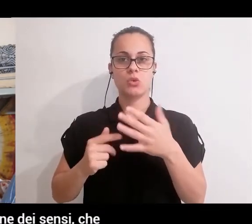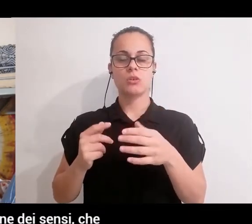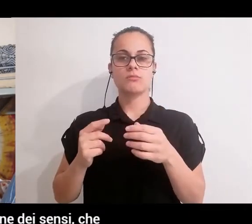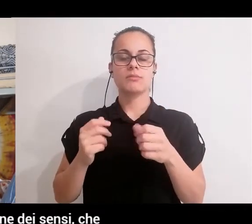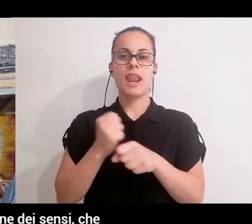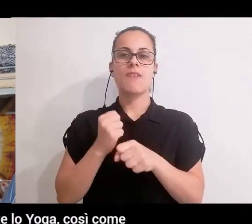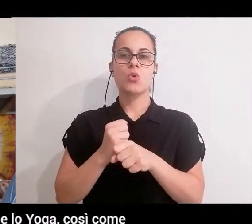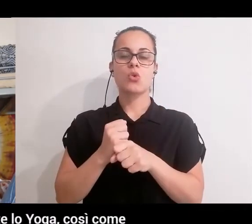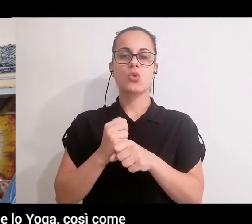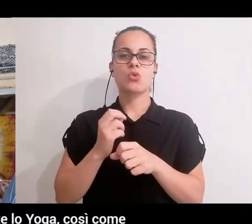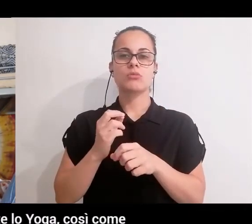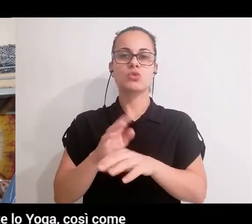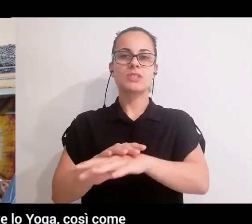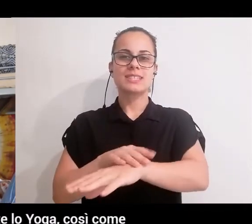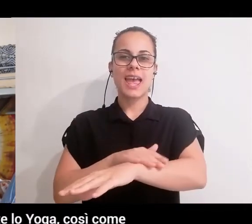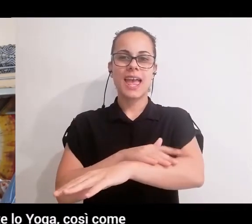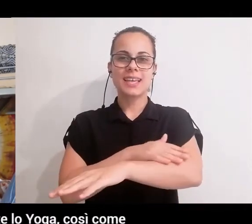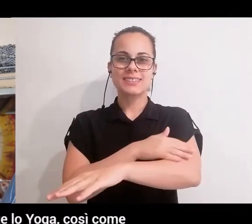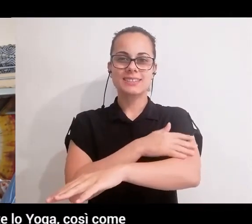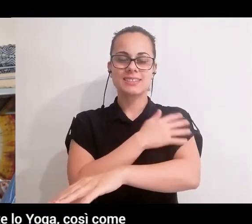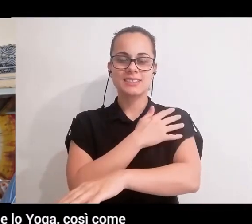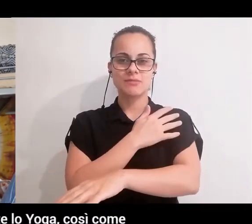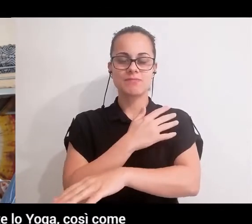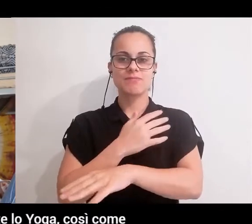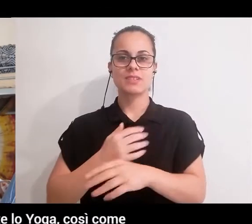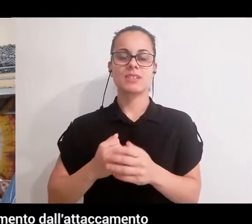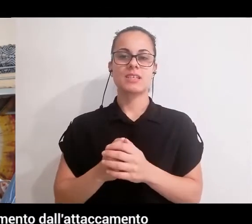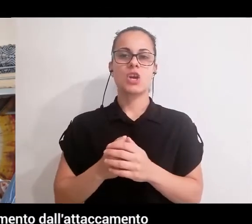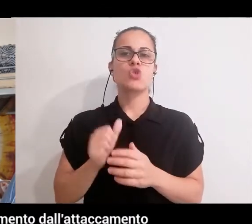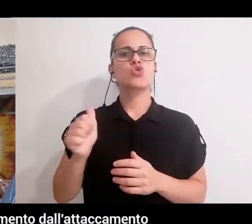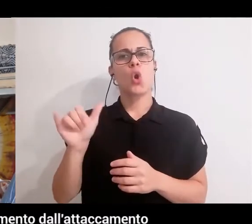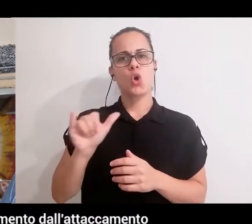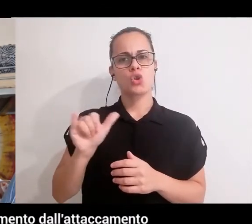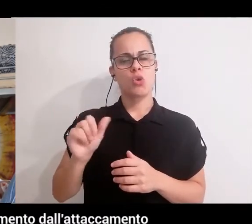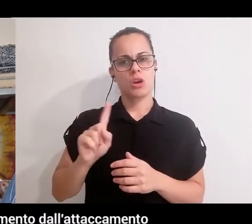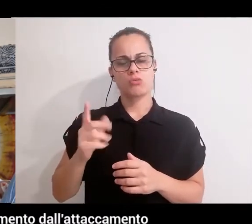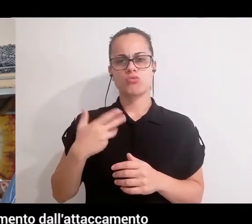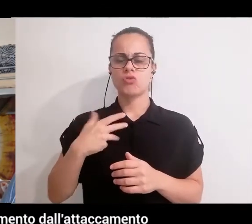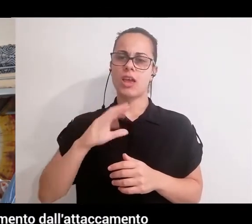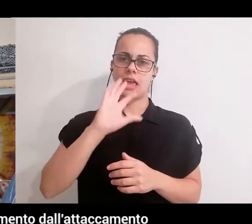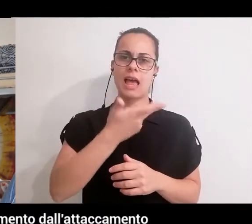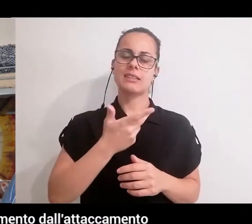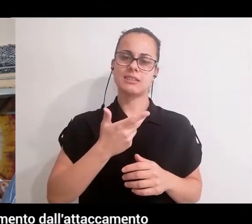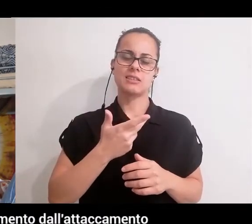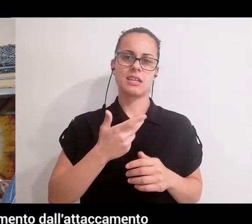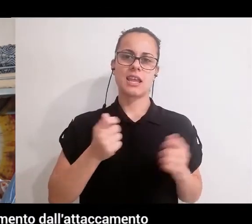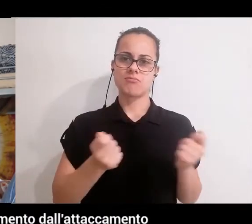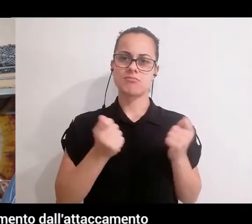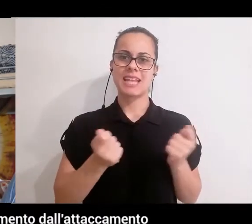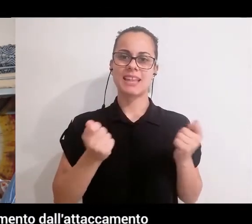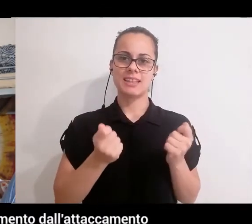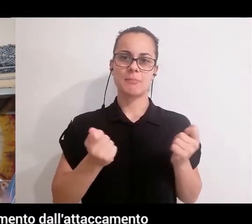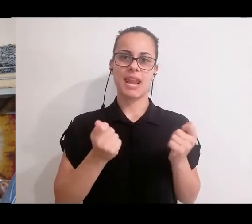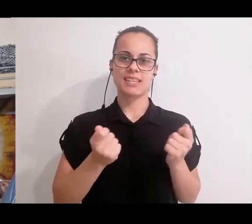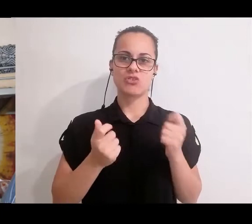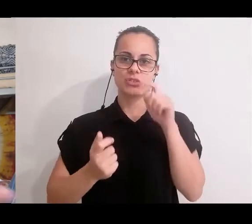sensi, che è un qualcosa che noi pratichiamo durante lo yoga, così come in tante altre discipline, quindi il distaccamento